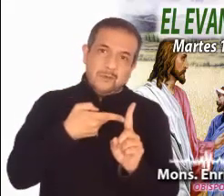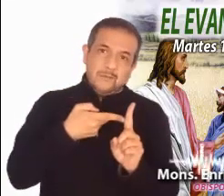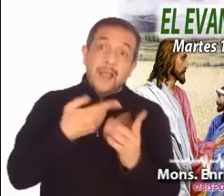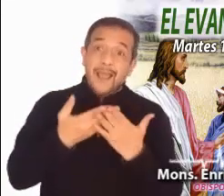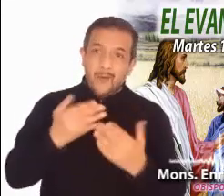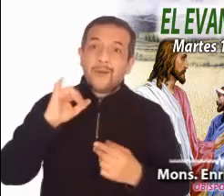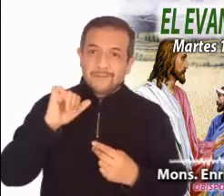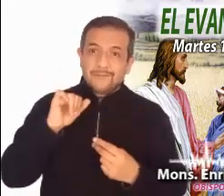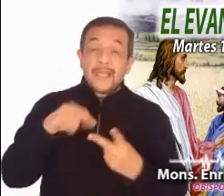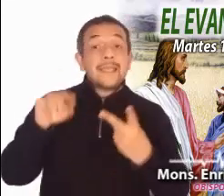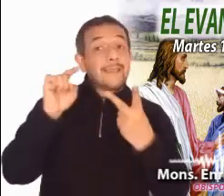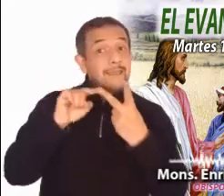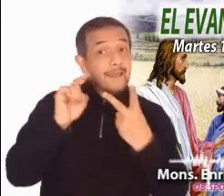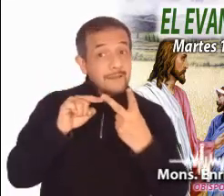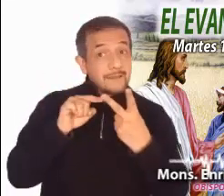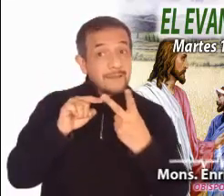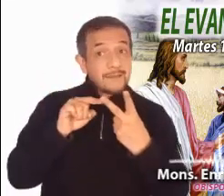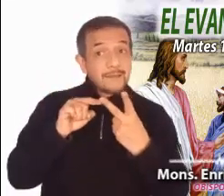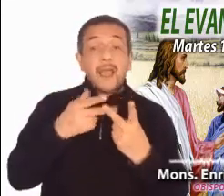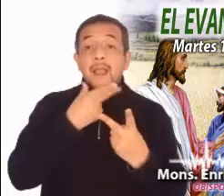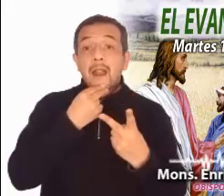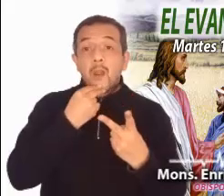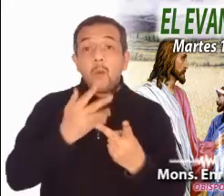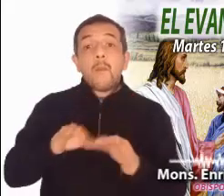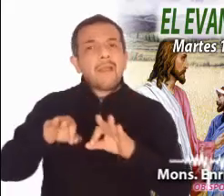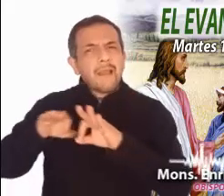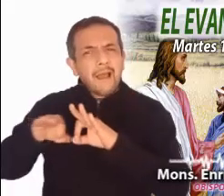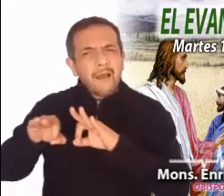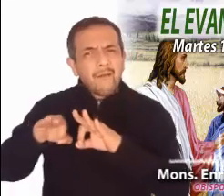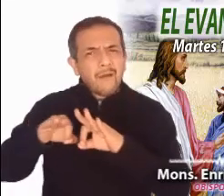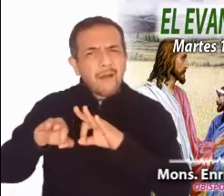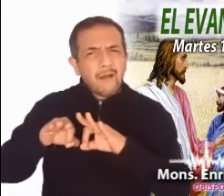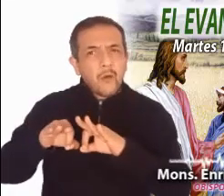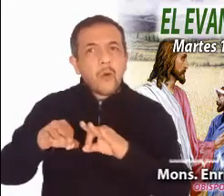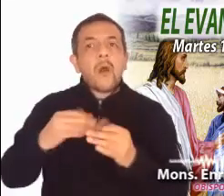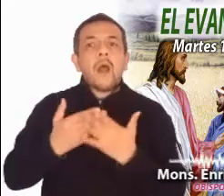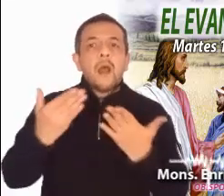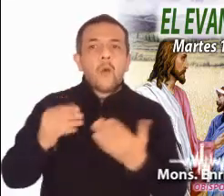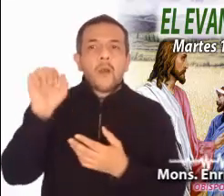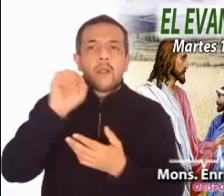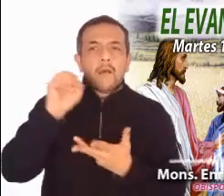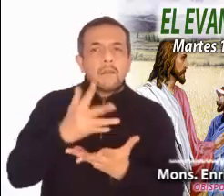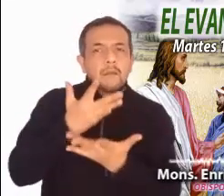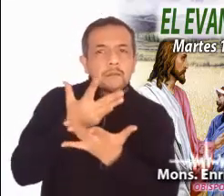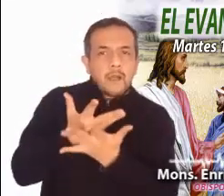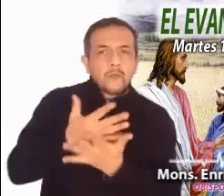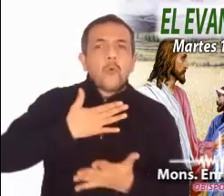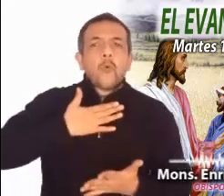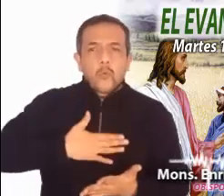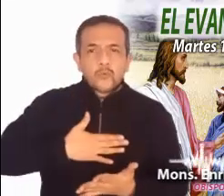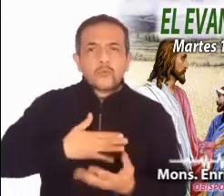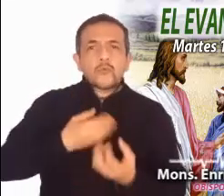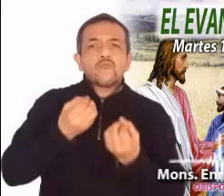Y por otra también, proporcionar un saludable descanso que en justicia merece el